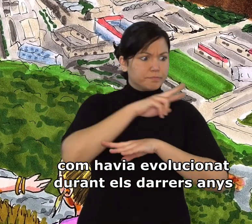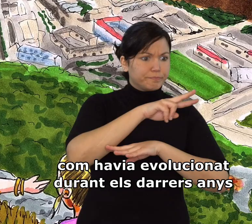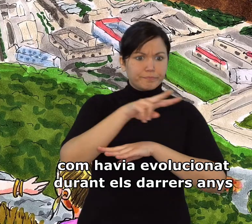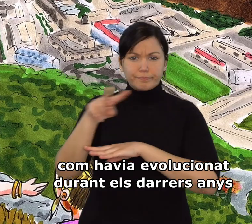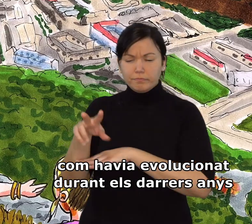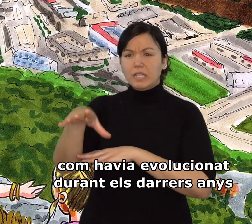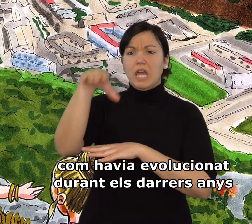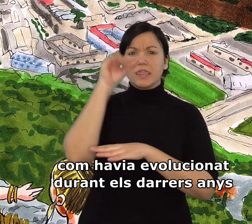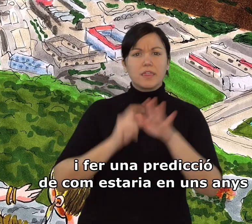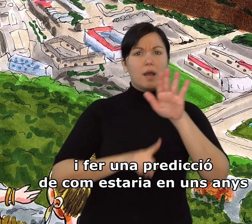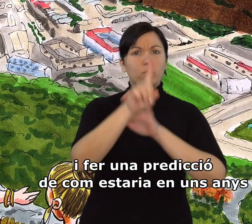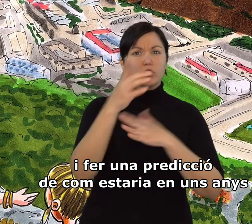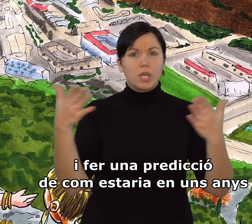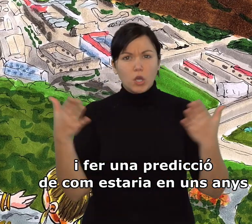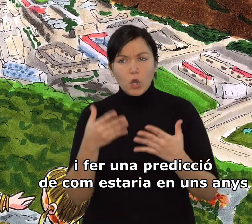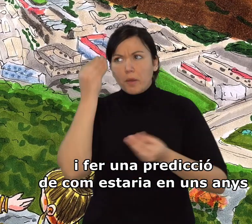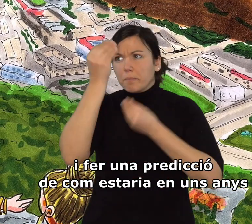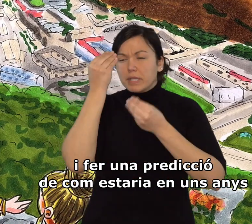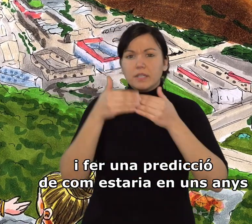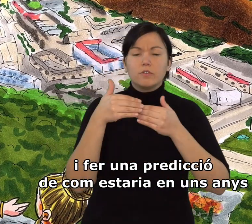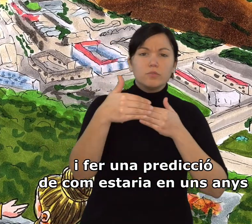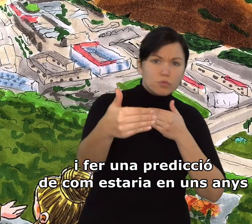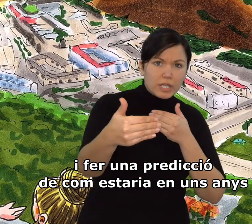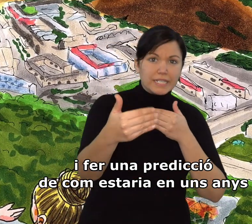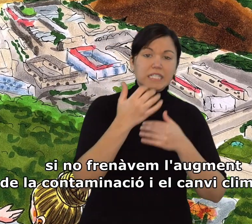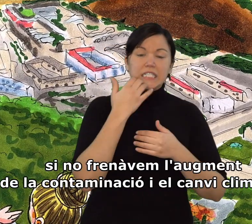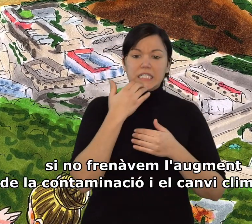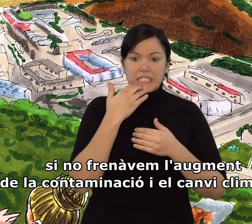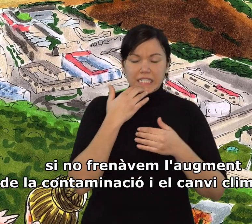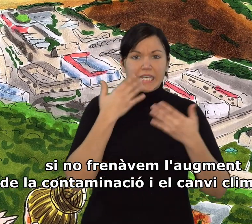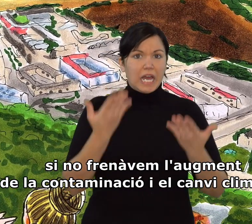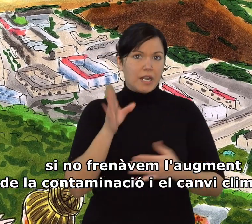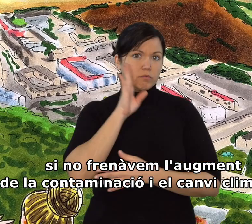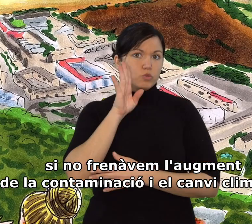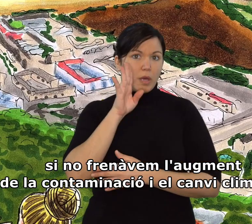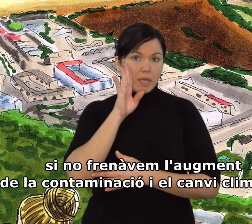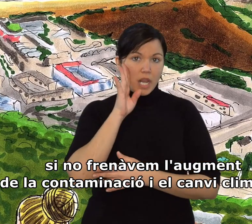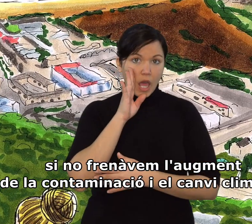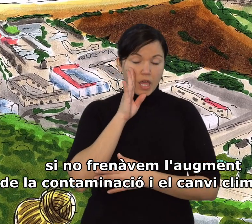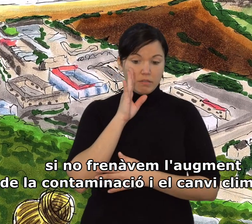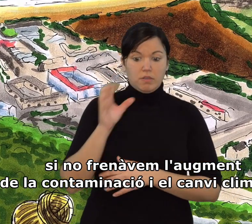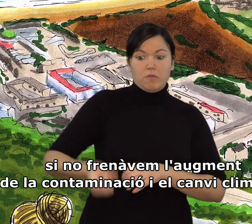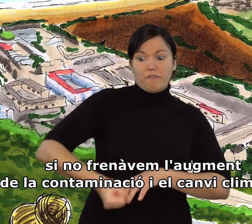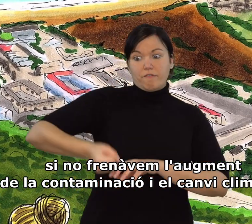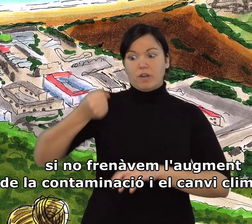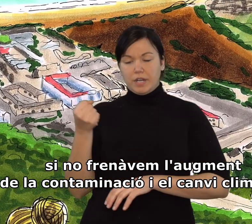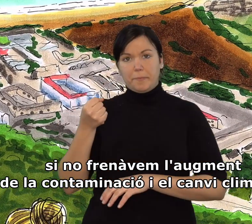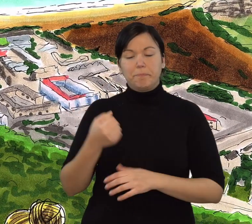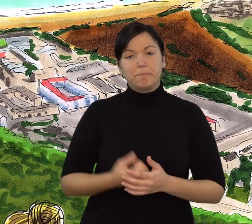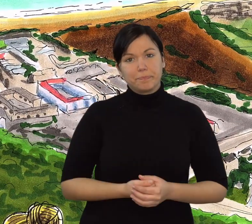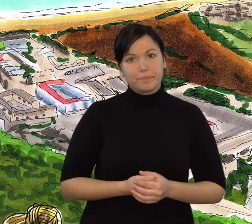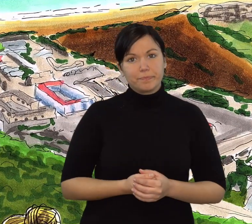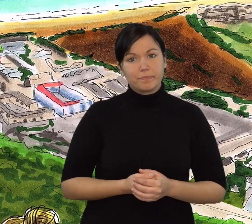evolucionat durant els darrers anys i fer una petita predicció de com estarien uns anys si no frenàvem l'augment de la contaminació i el canvi climàtic.